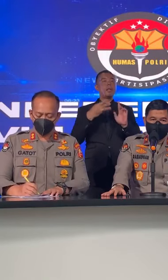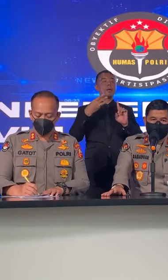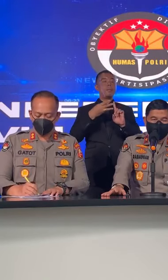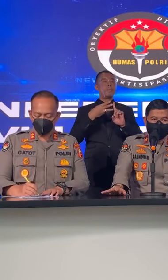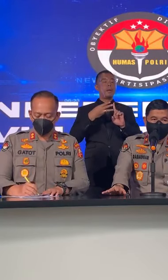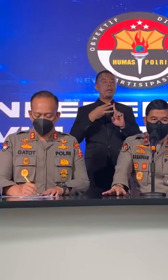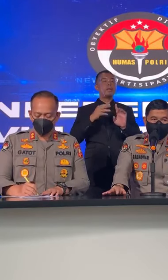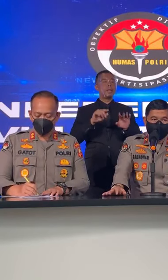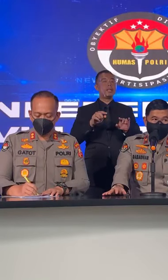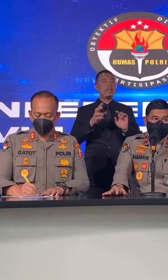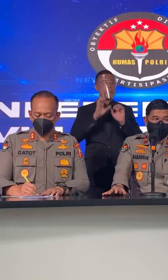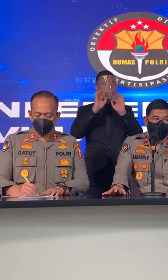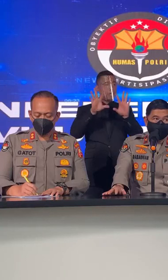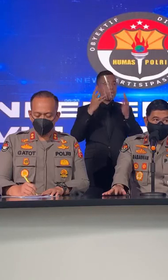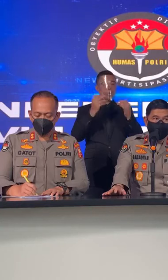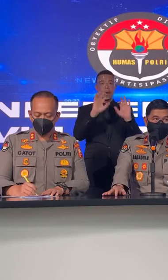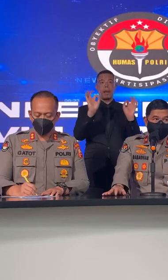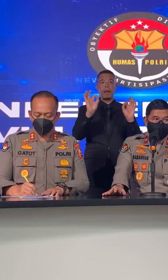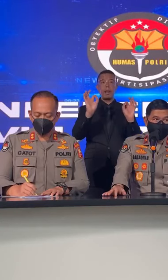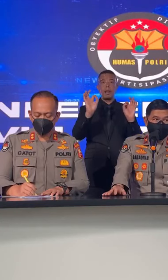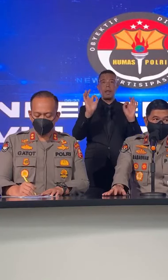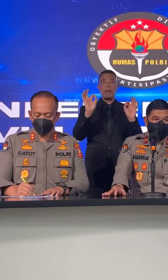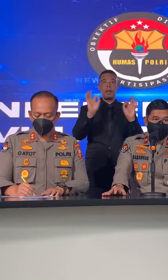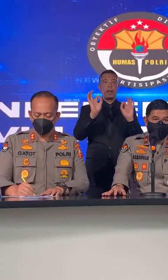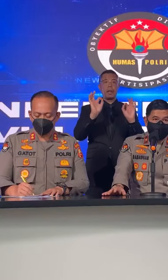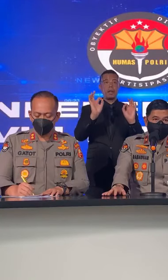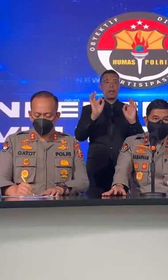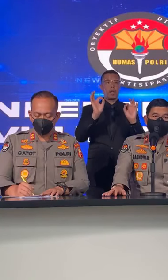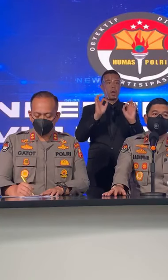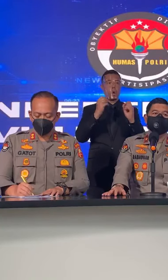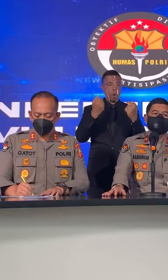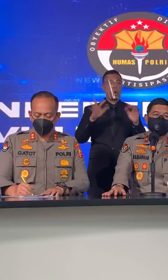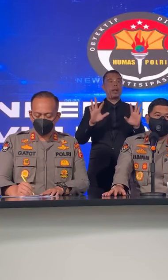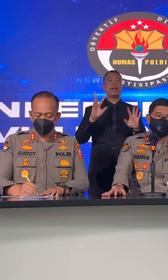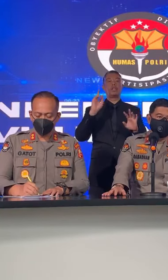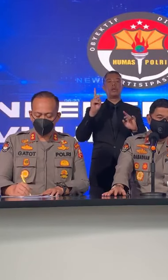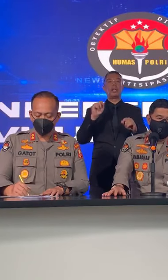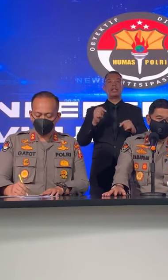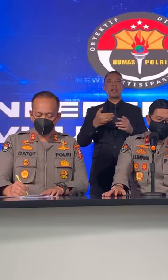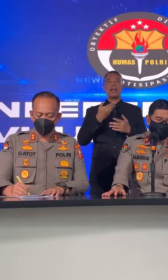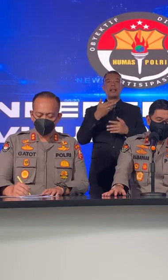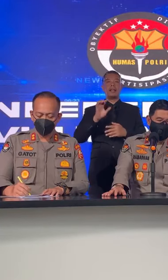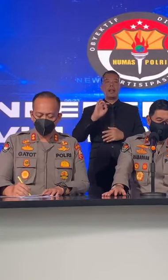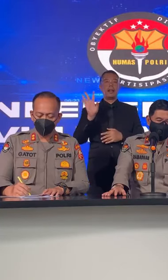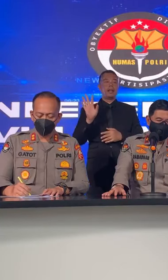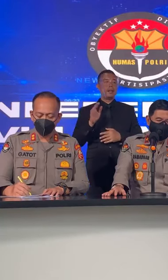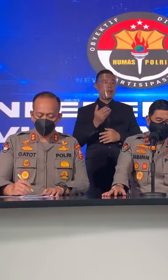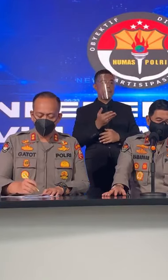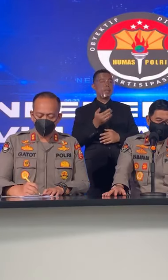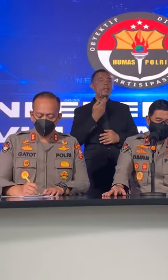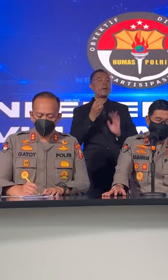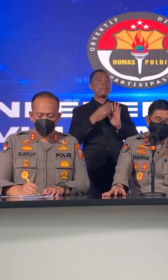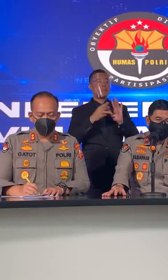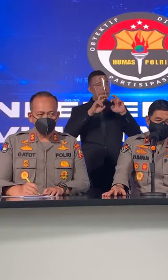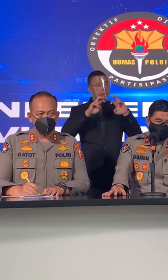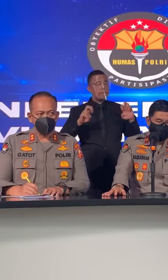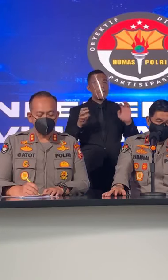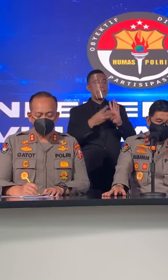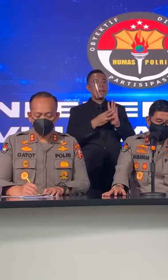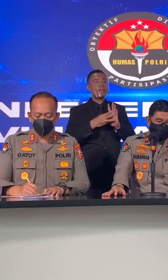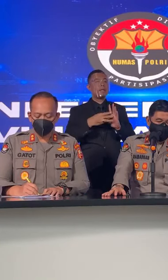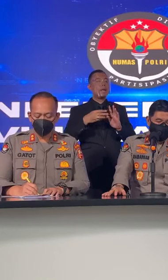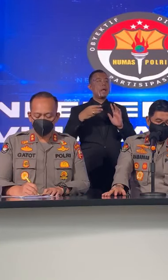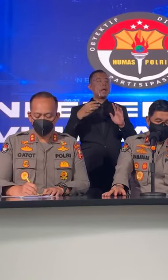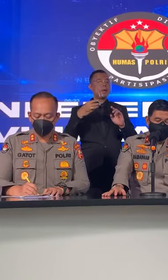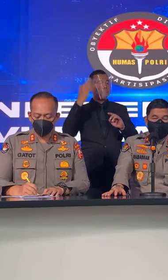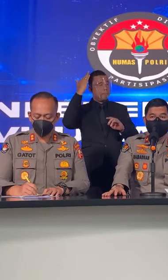Yang Saya Sampaikan Sudah Tidak Ada Lagi Ya Ya Sudah Sekarang Isu Lain Ya Yang Soal Penyidikan Kasus Bahas Mid